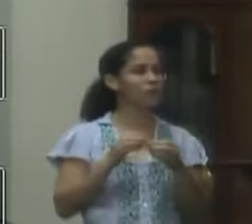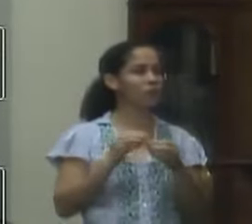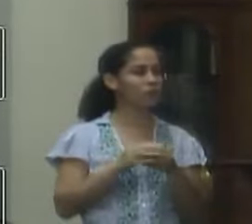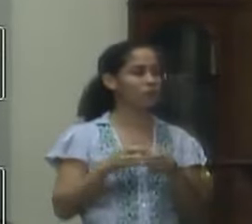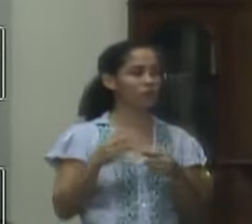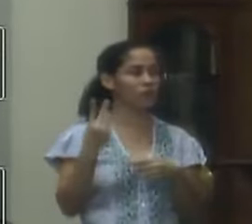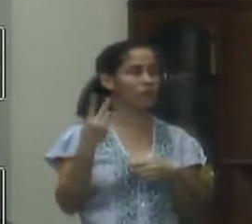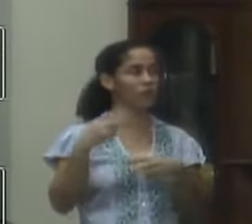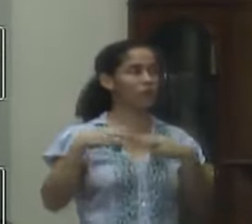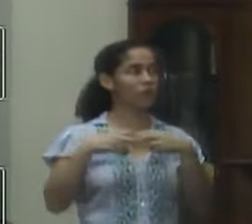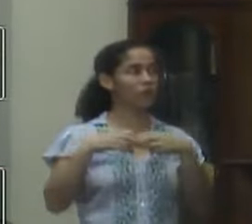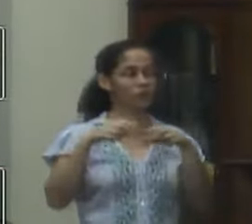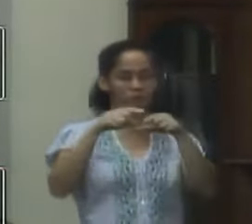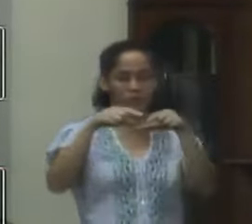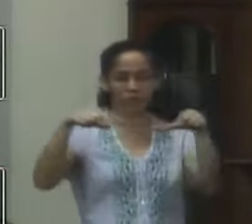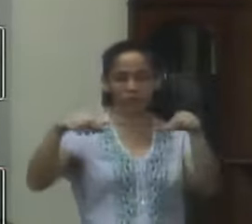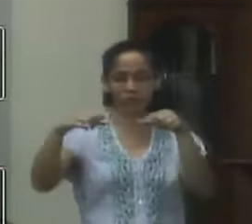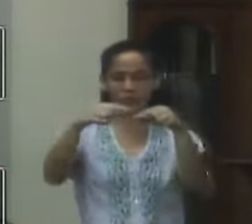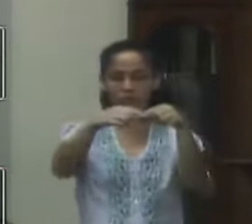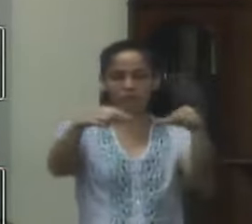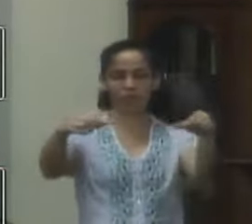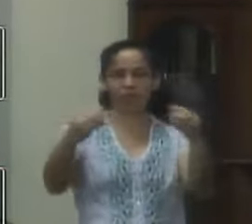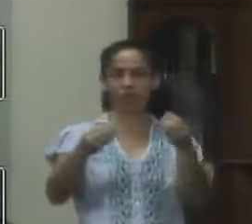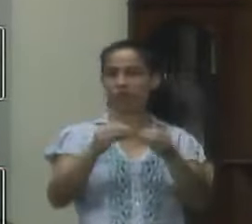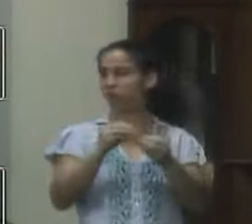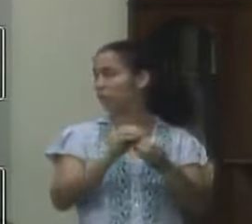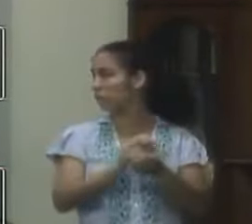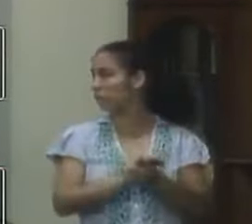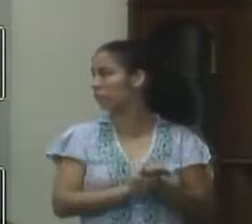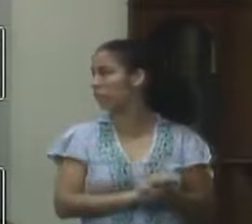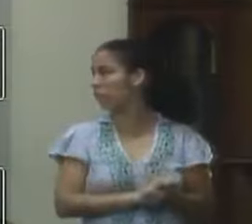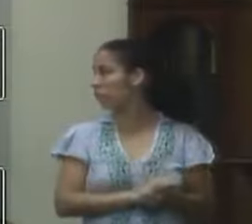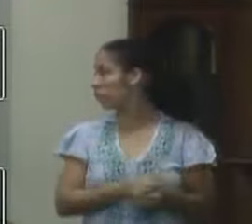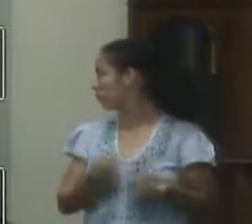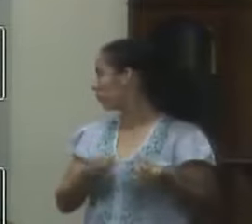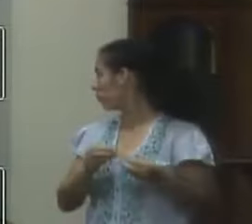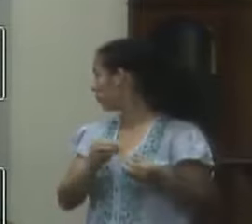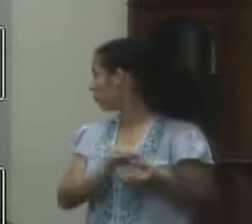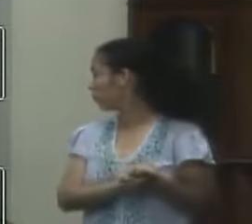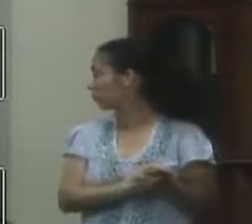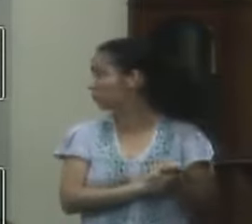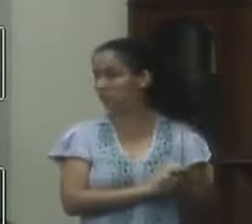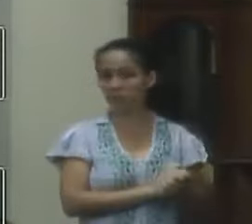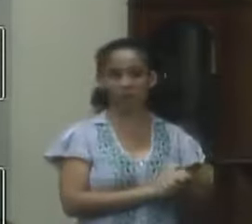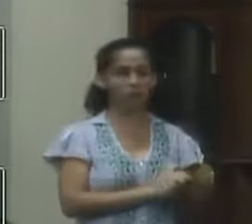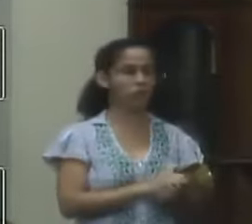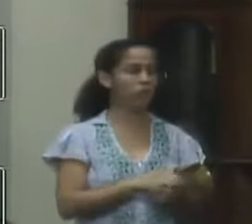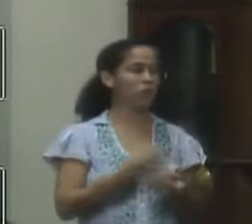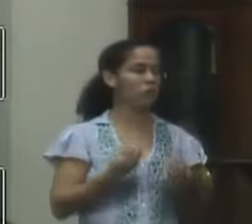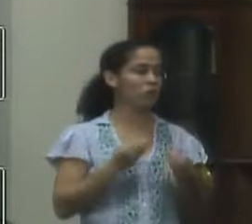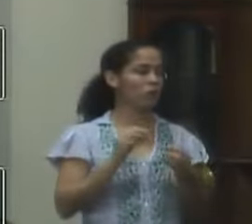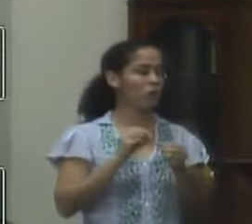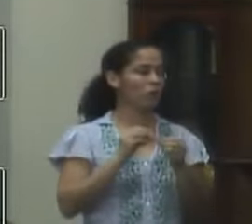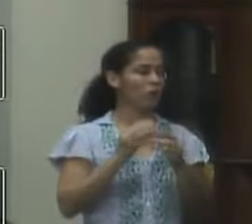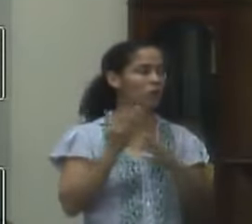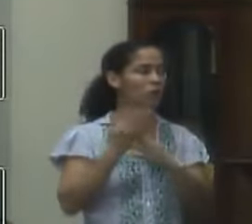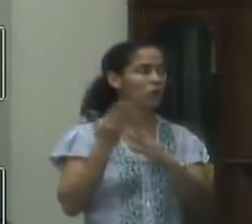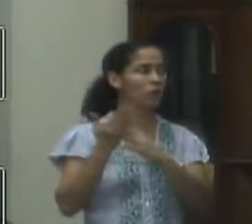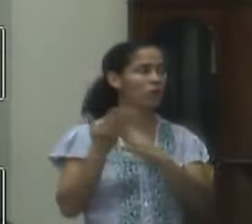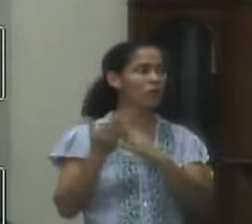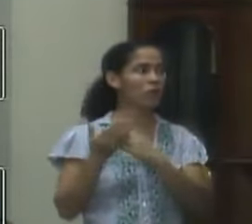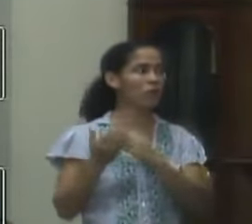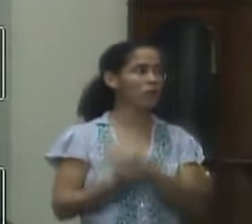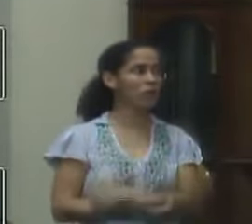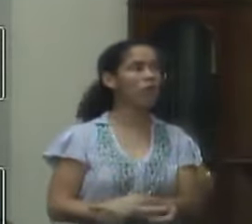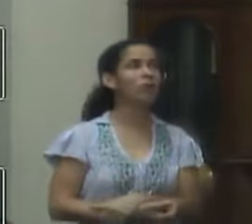dois vagões para fazer a questão cultural social biblioteca sala de vídeo vai ser um vagão